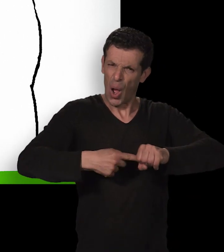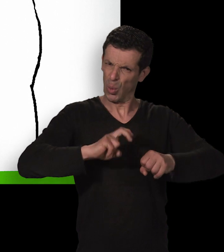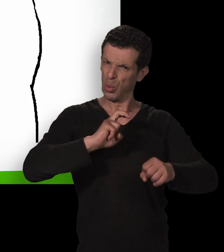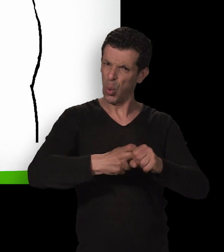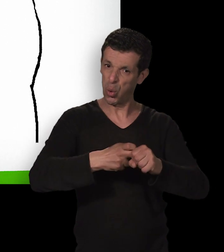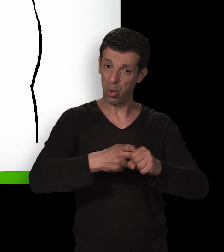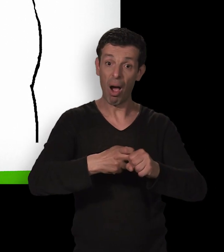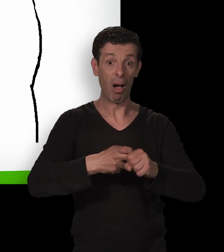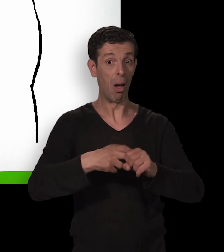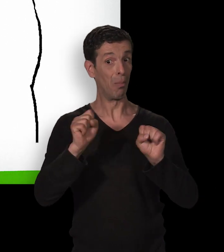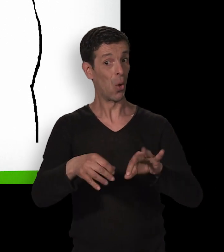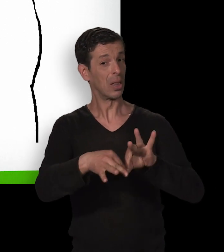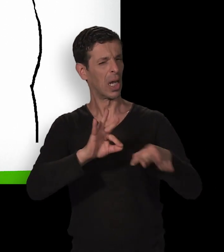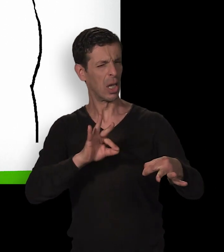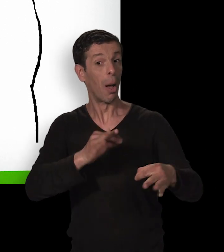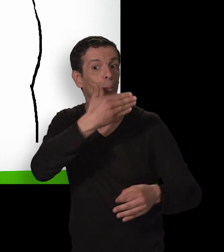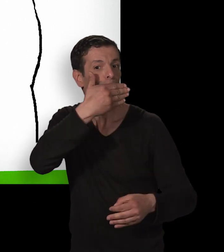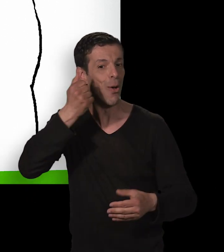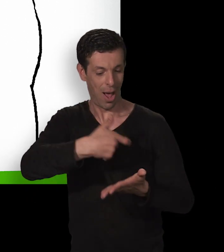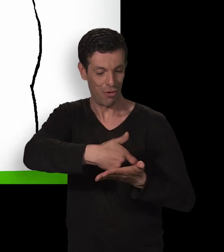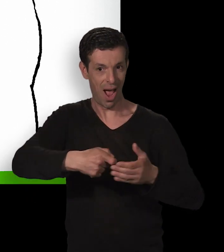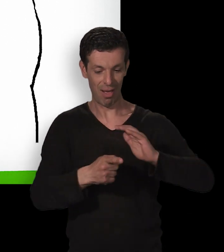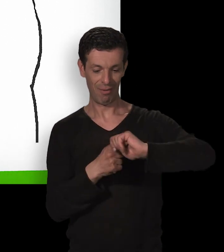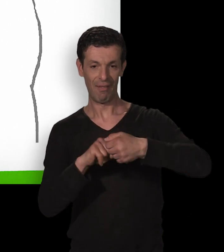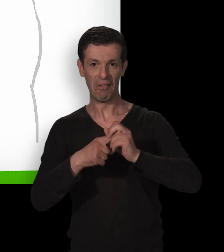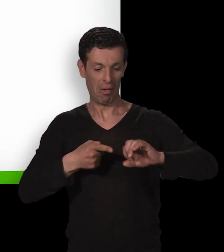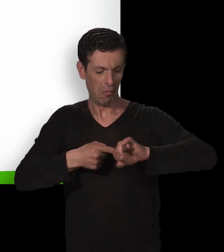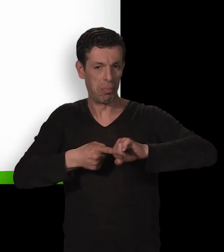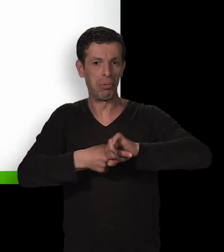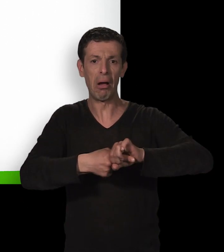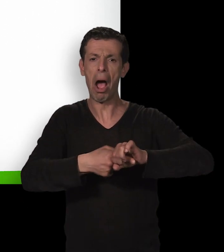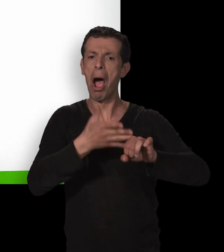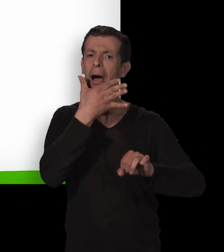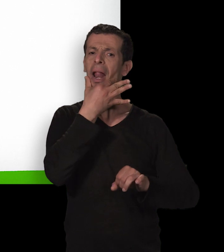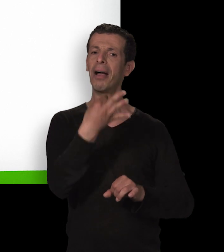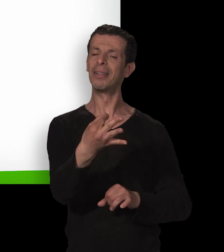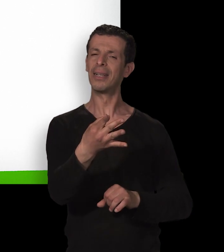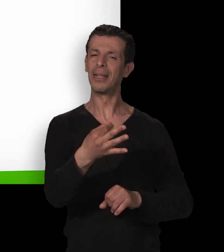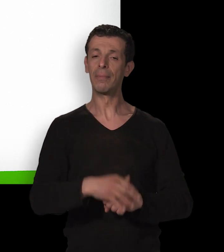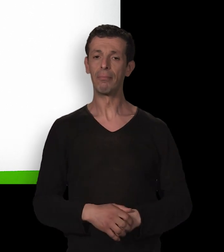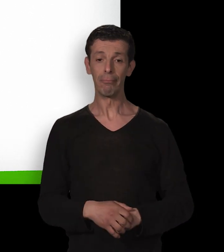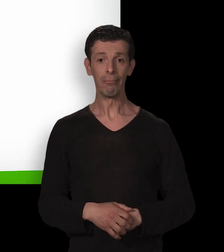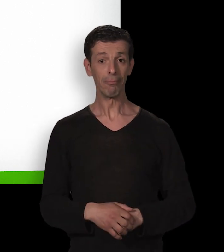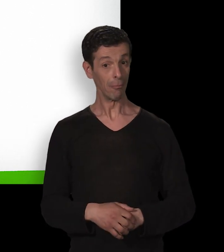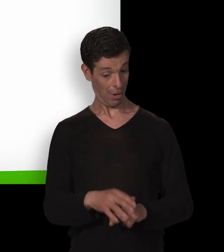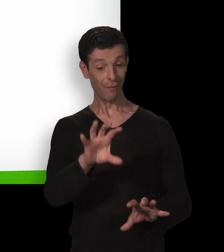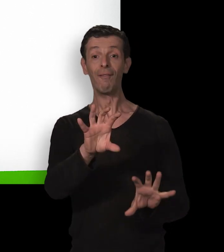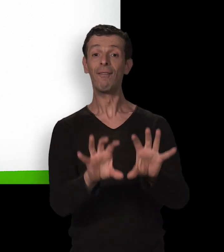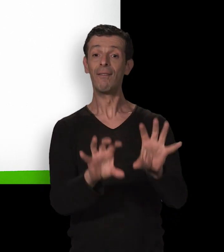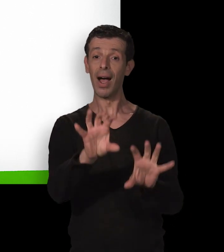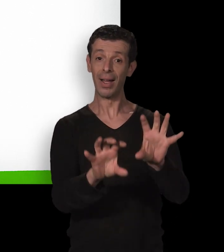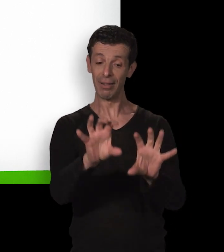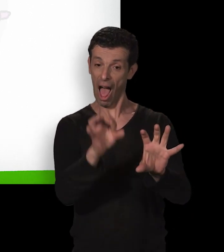Vous pouvez ensuite mettre un gel lubrifiant. C'est un liquide qui facilite la pénétration et diminue le risque que le préservatif craque.